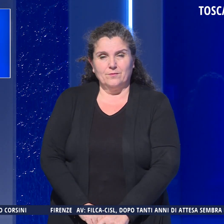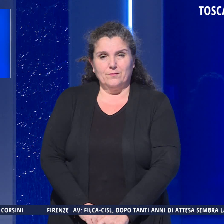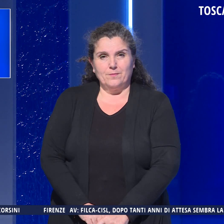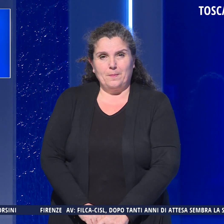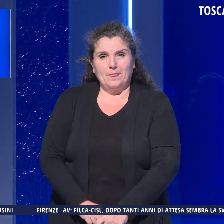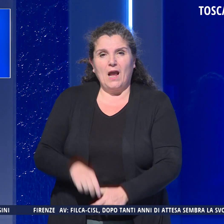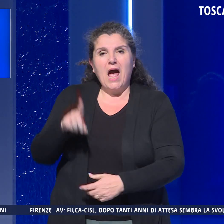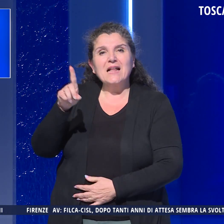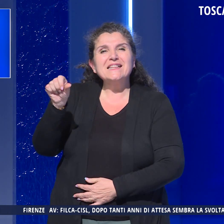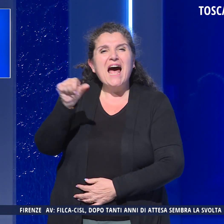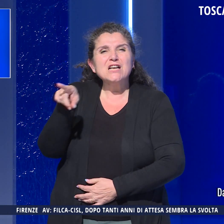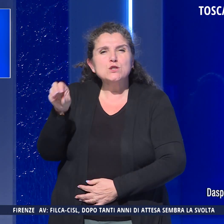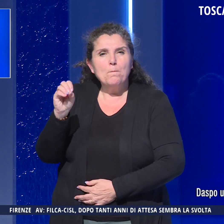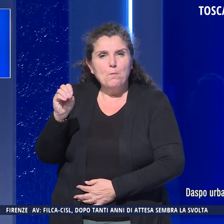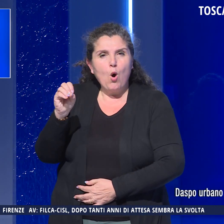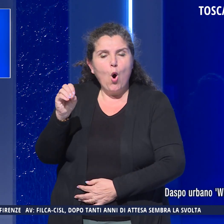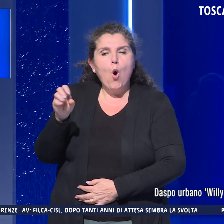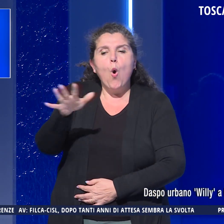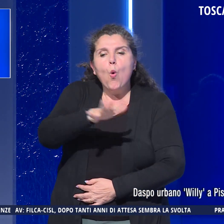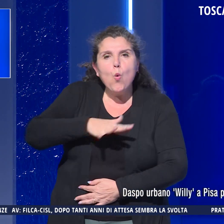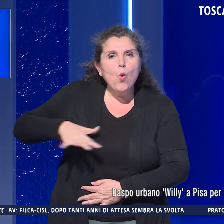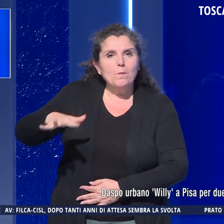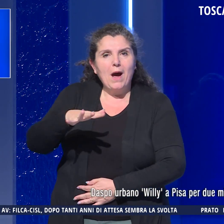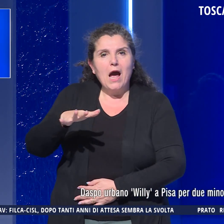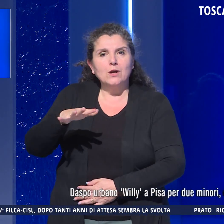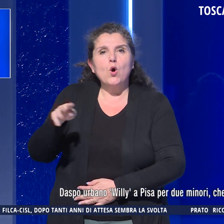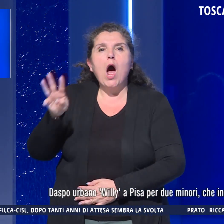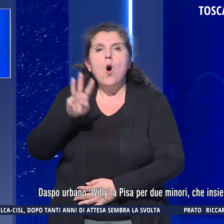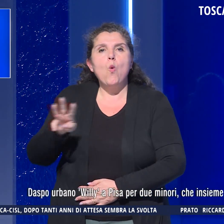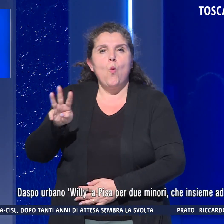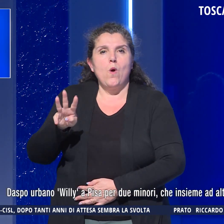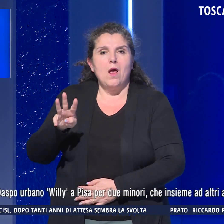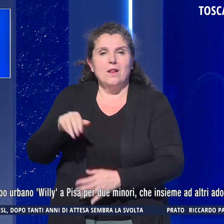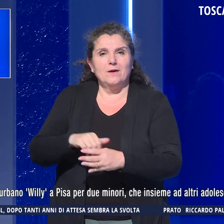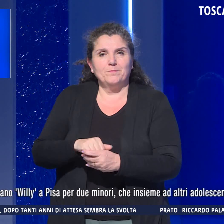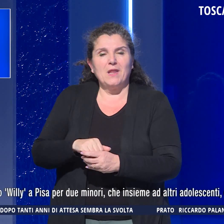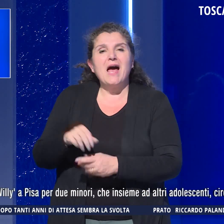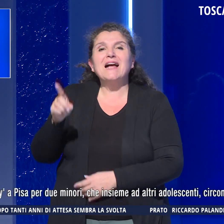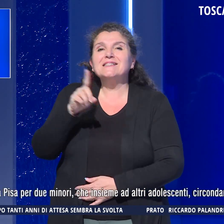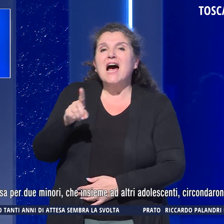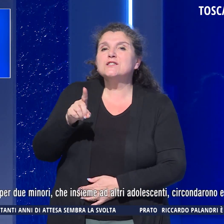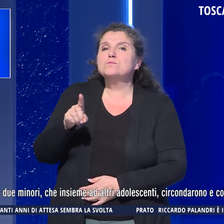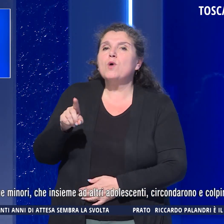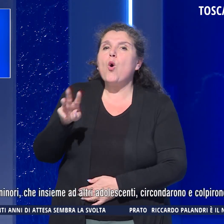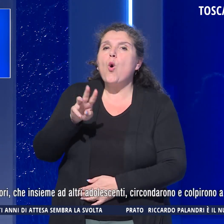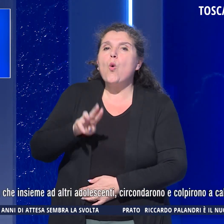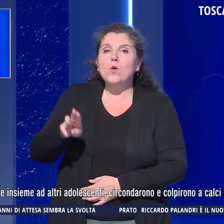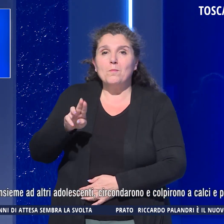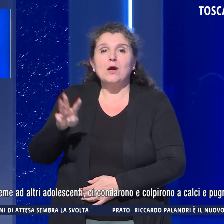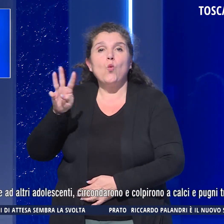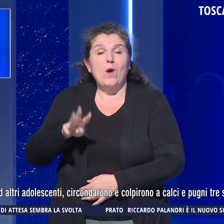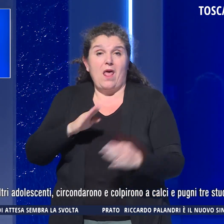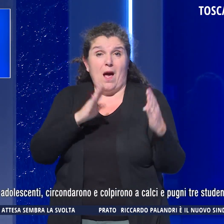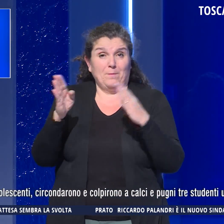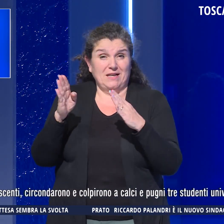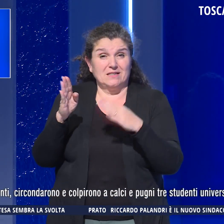Daspo Urbano a Pisa